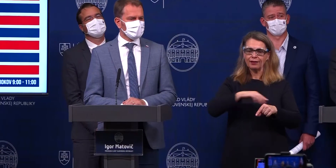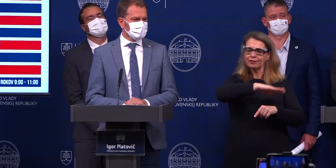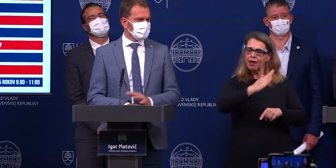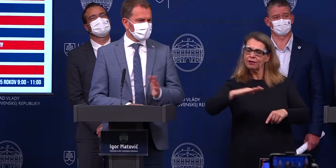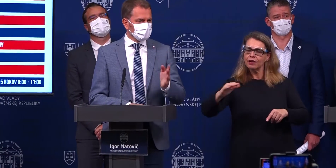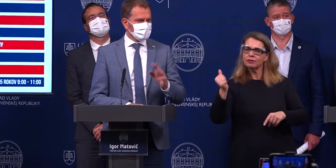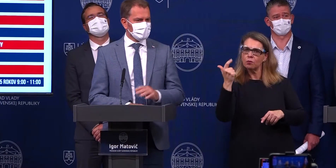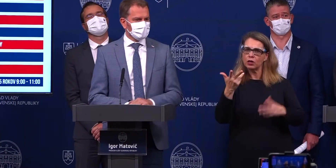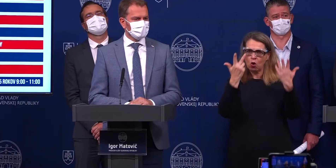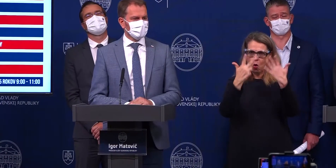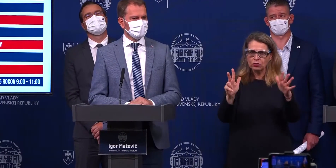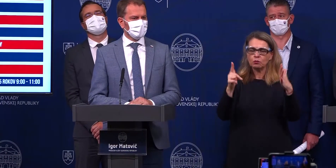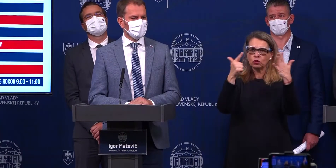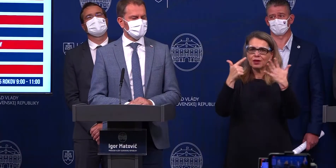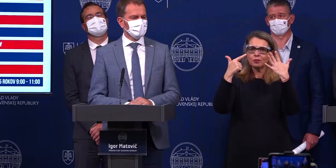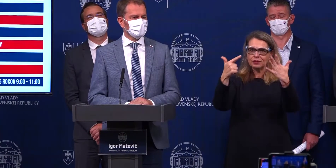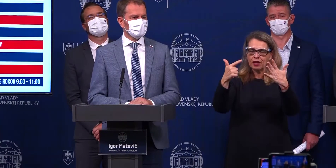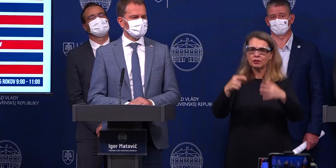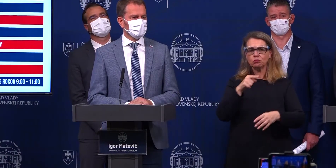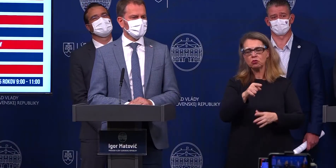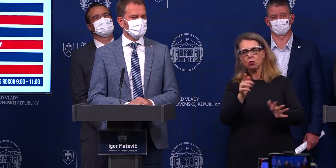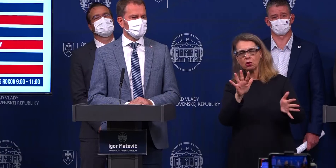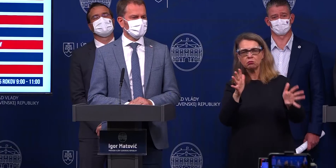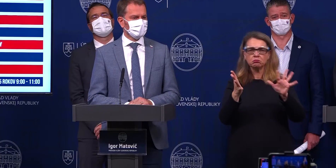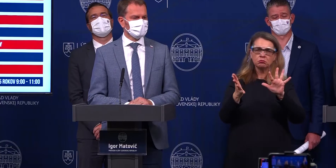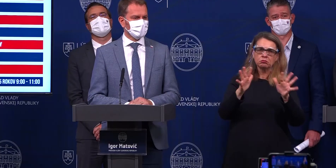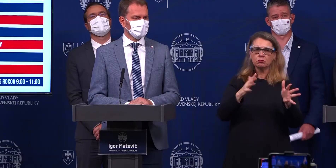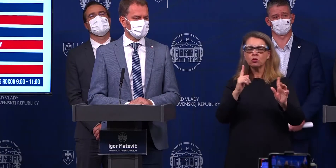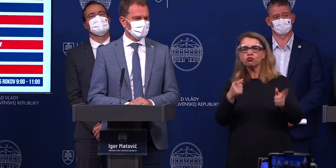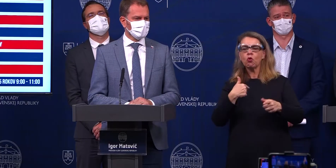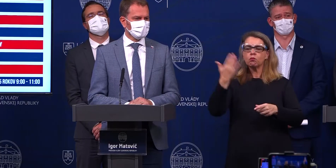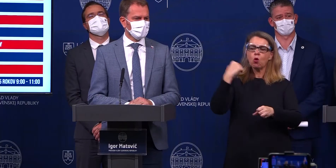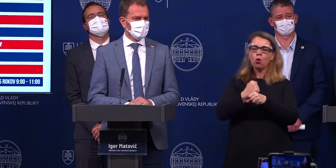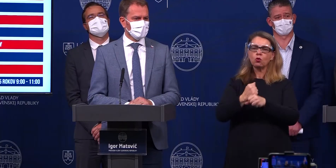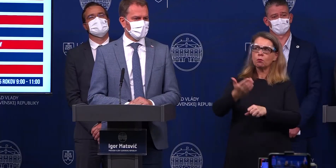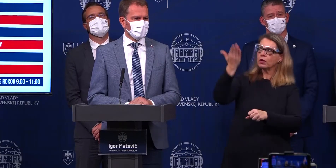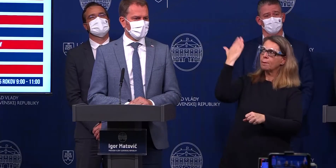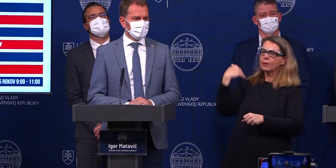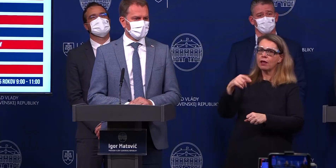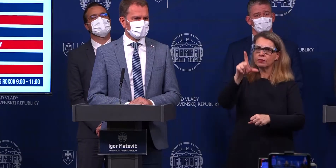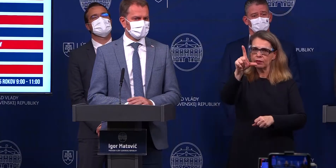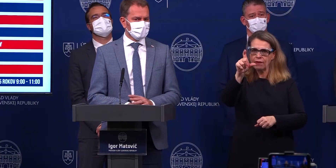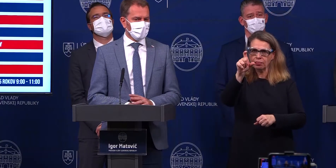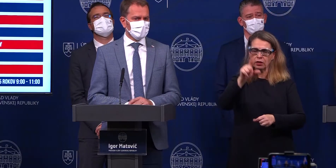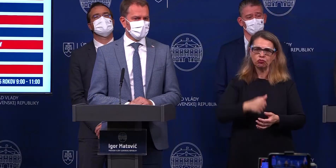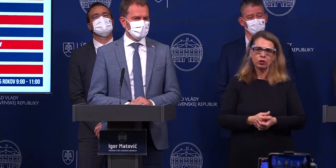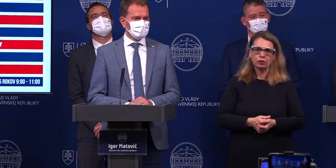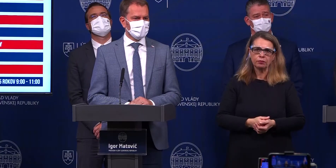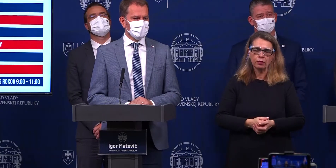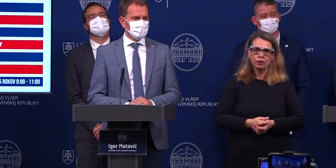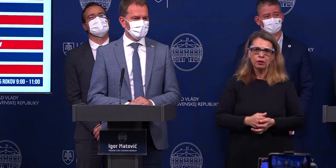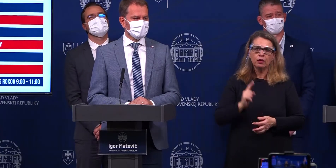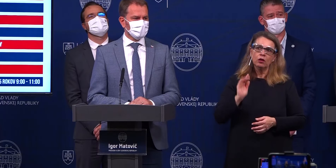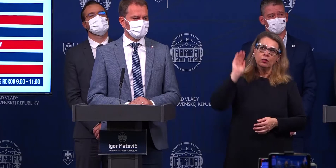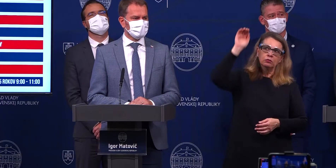median 877, tak to je obraz plus-minus našich skutkov spred dvoch týždňov. To, aký bude